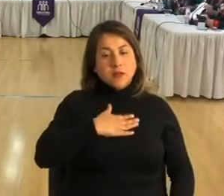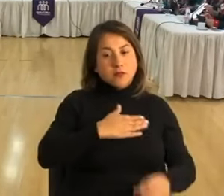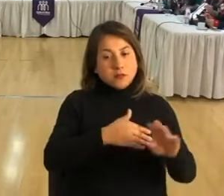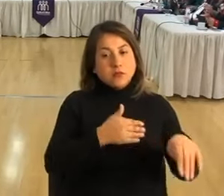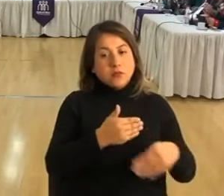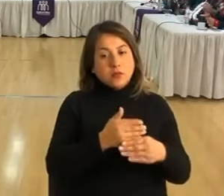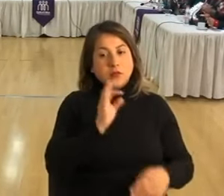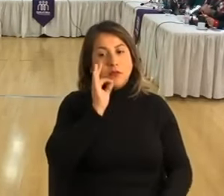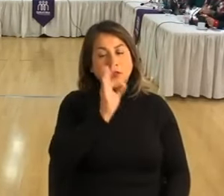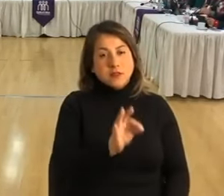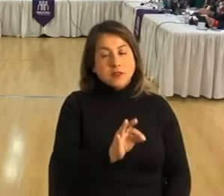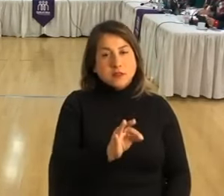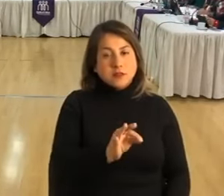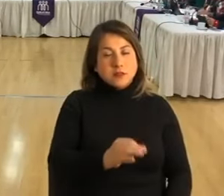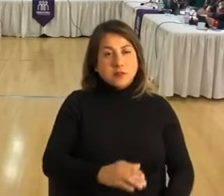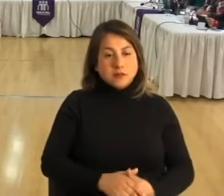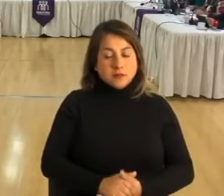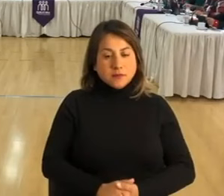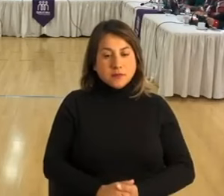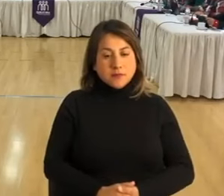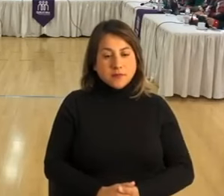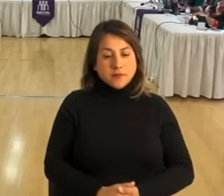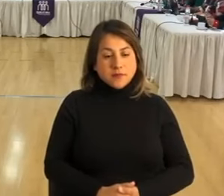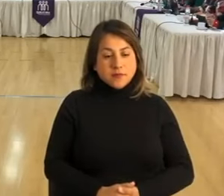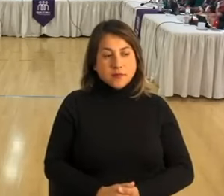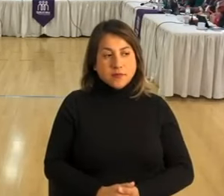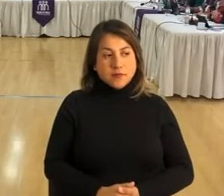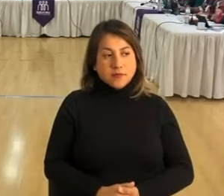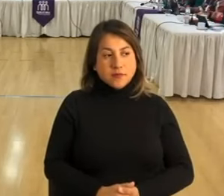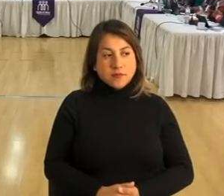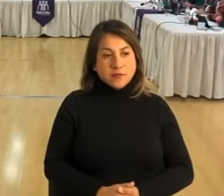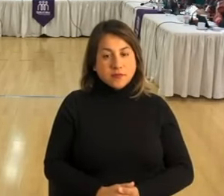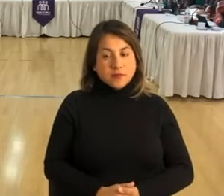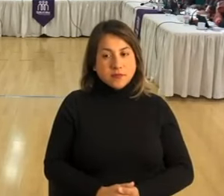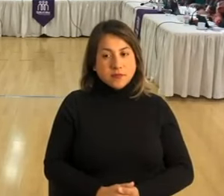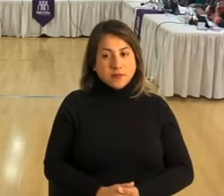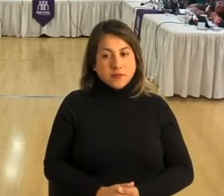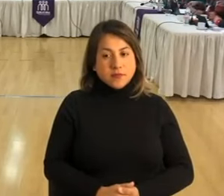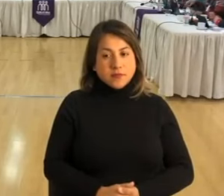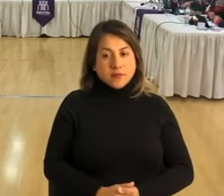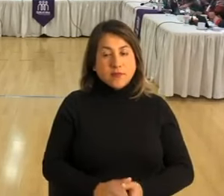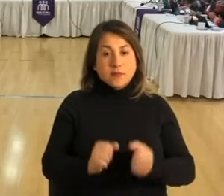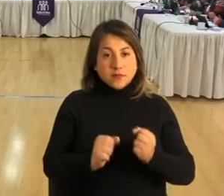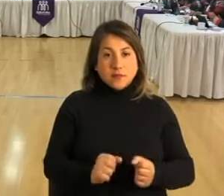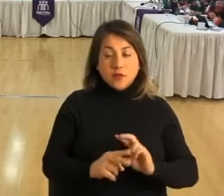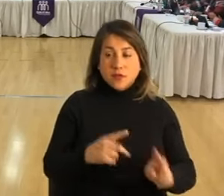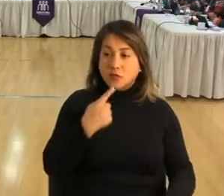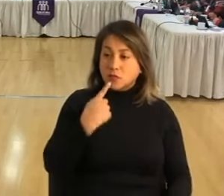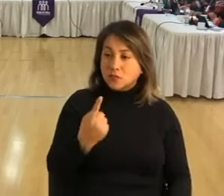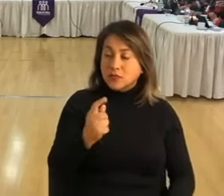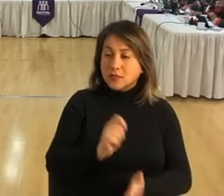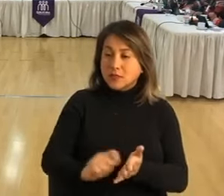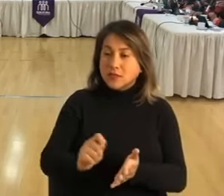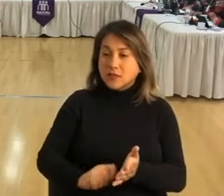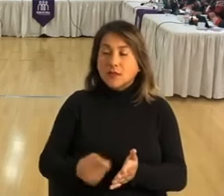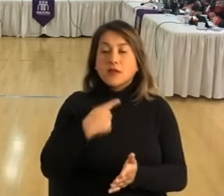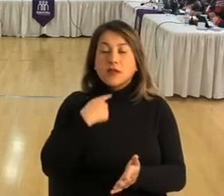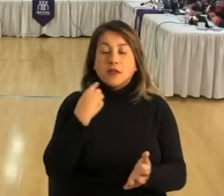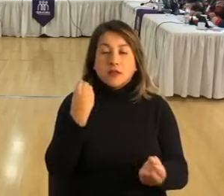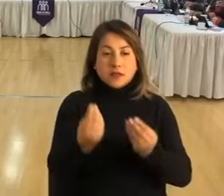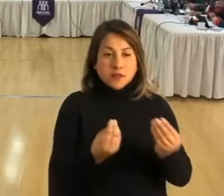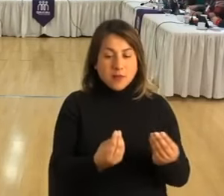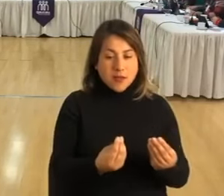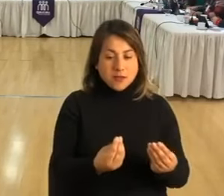estoy leyendo la ley. ¿Le puedo hacer una consulta al secretario? Sí, lo que pasa es que ahora,